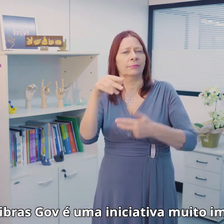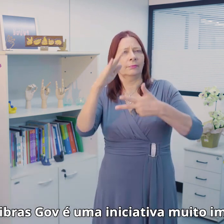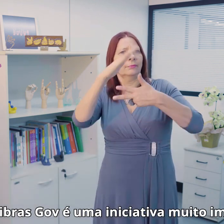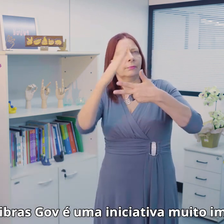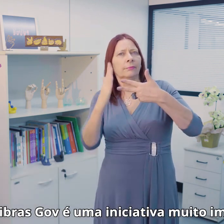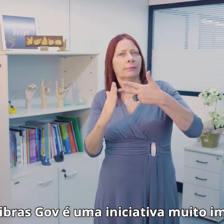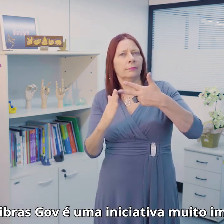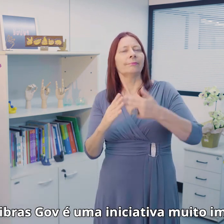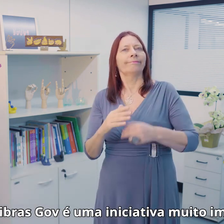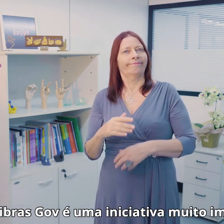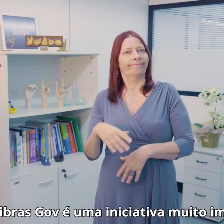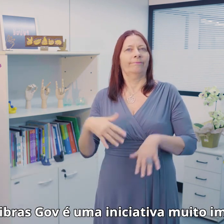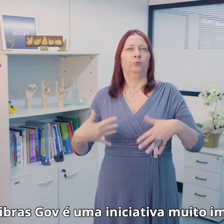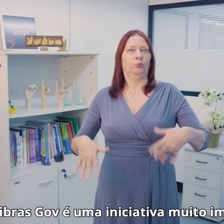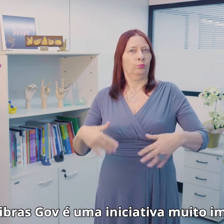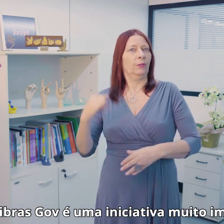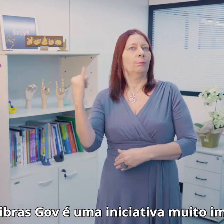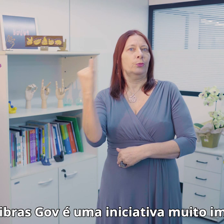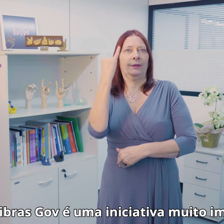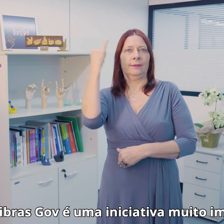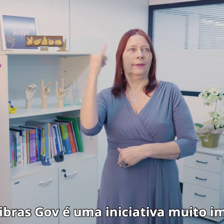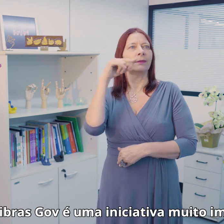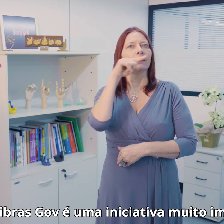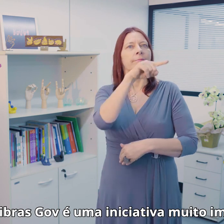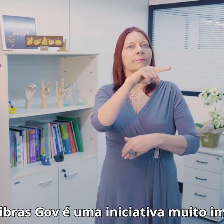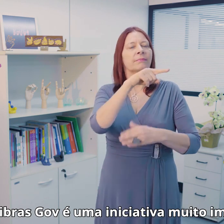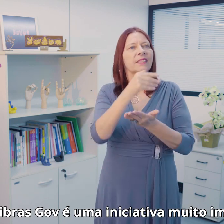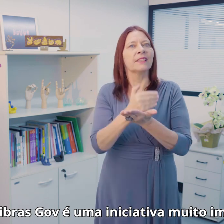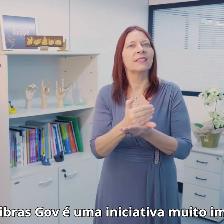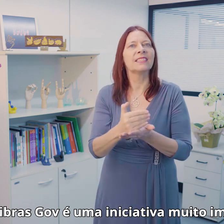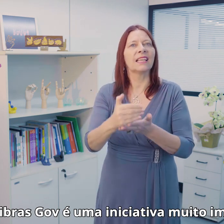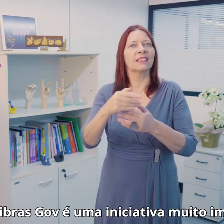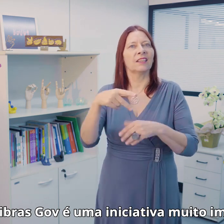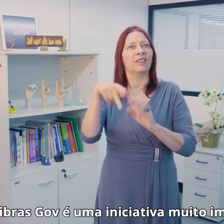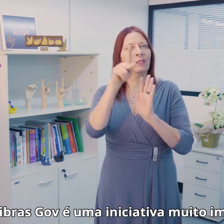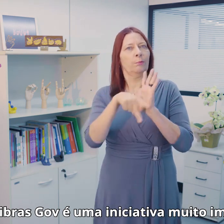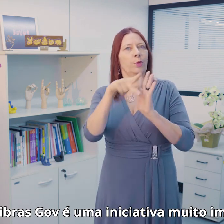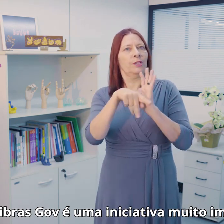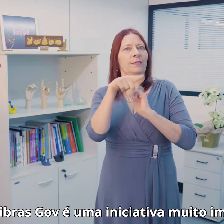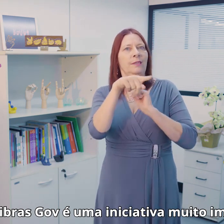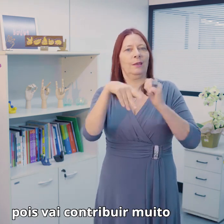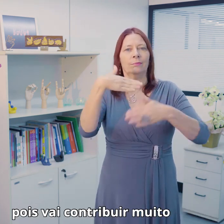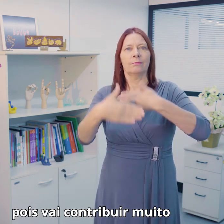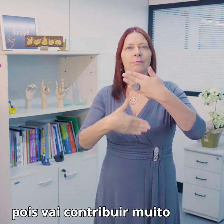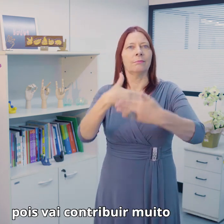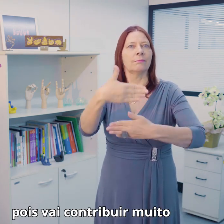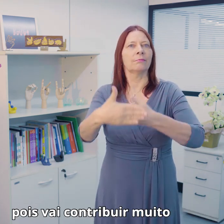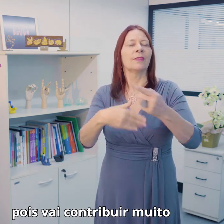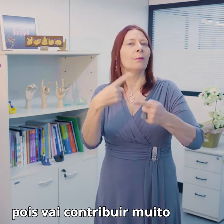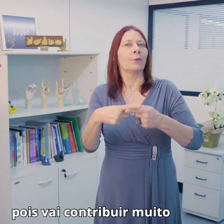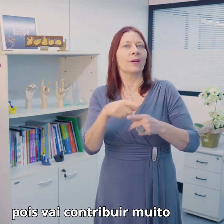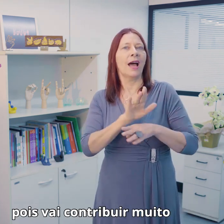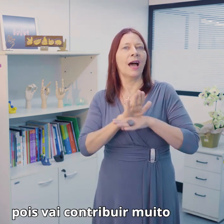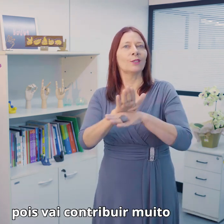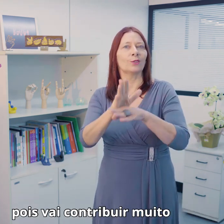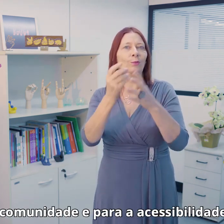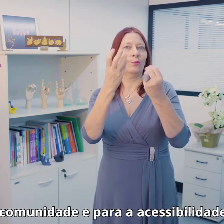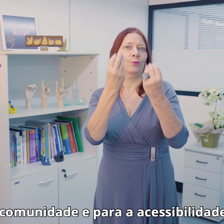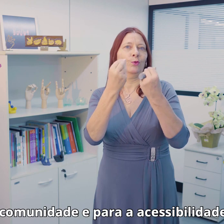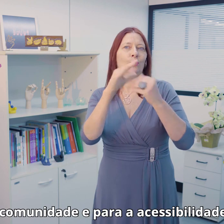O projeto Librasgov é uma iniciativa muito importante, pois vai contribuir muito para a